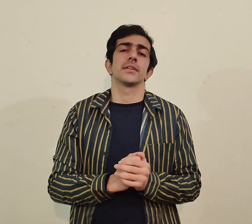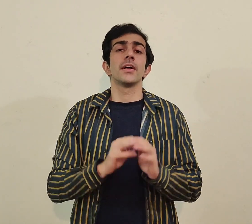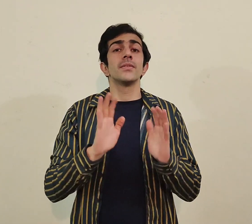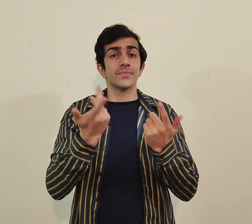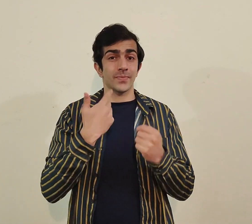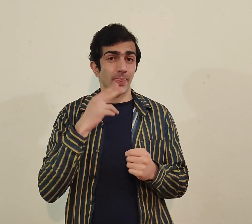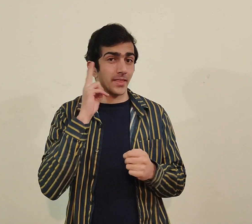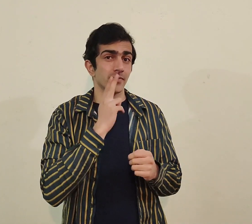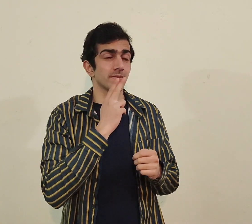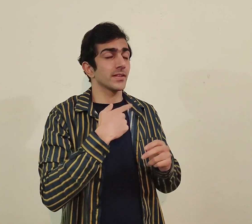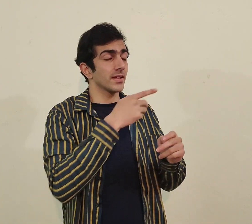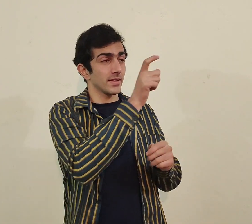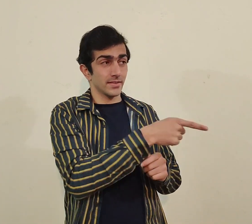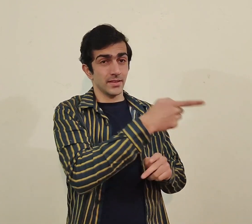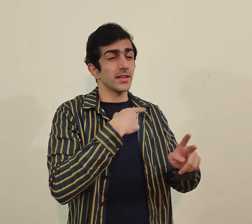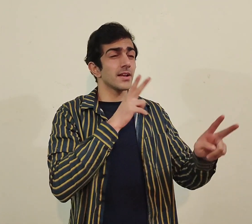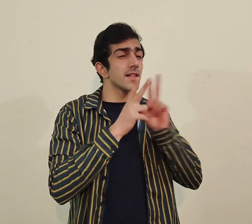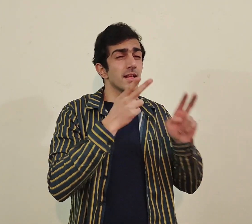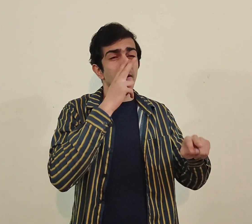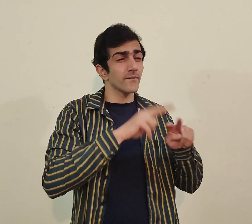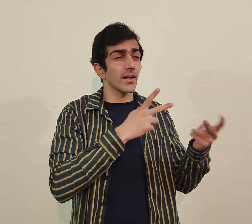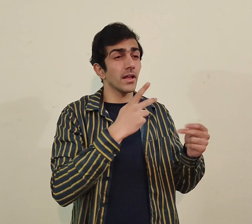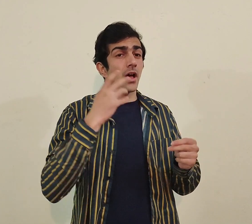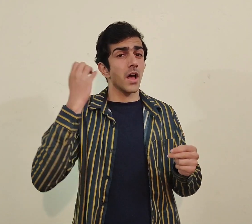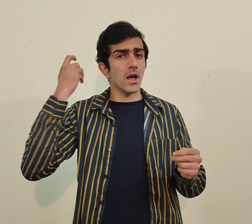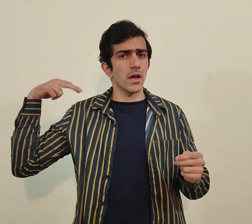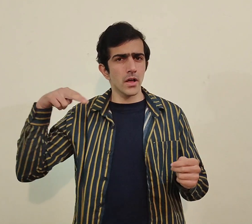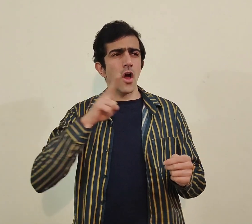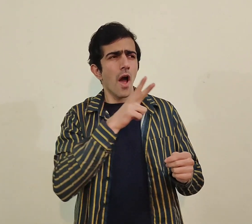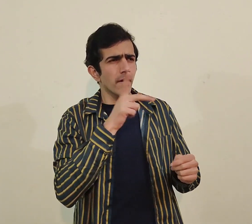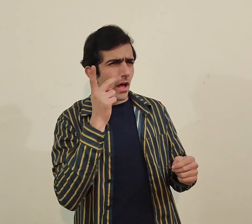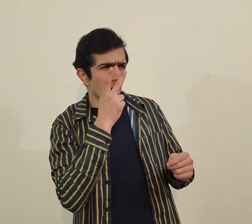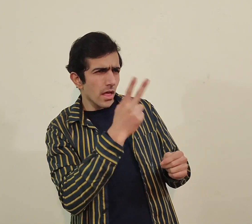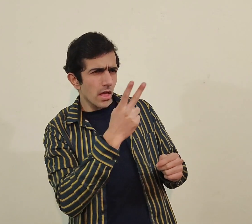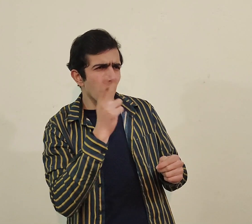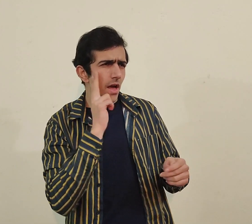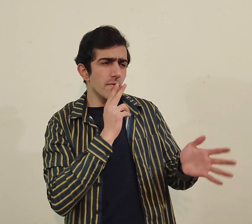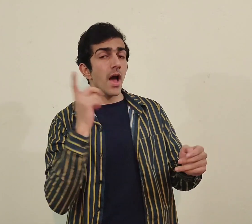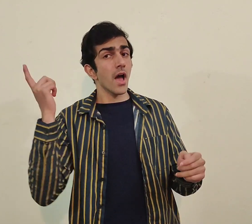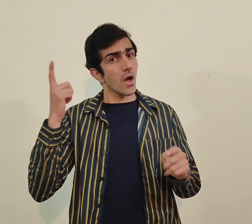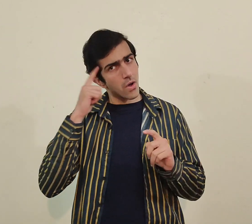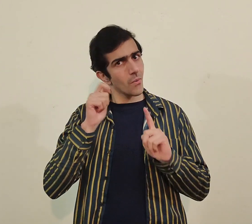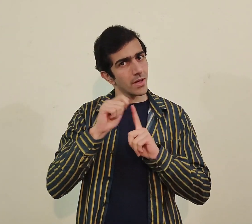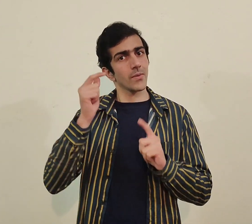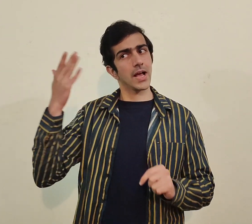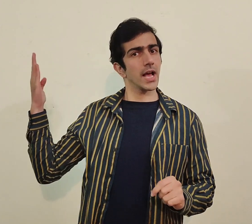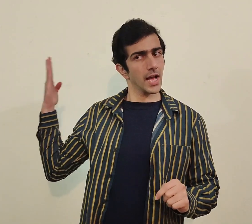اگر میں ڈیف پرسن کے ساتھ کمیونیکیٹ کر رہا ہوں اور وہاں پہ ہیرنگ پرسن آکے اس کو